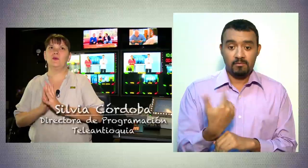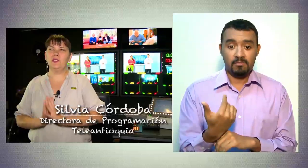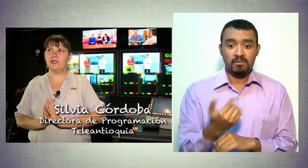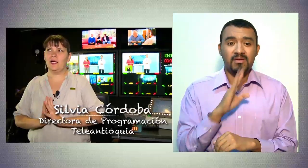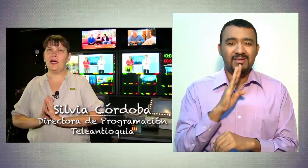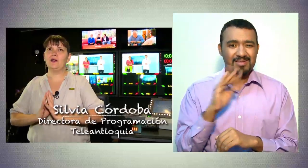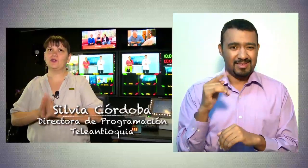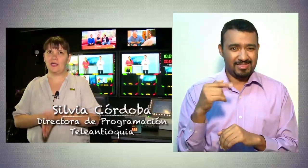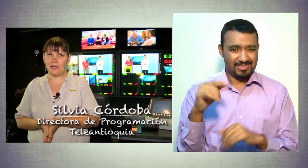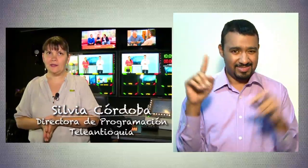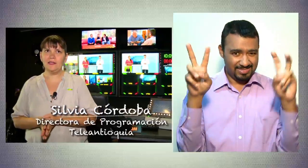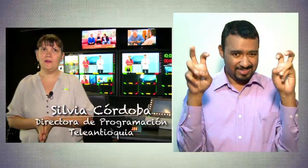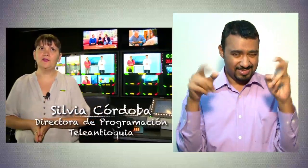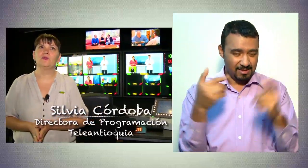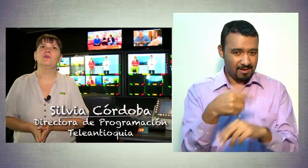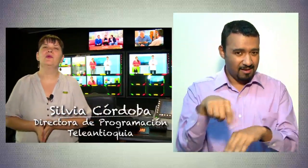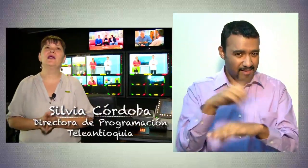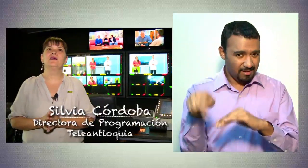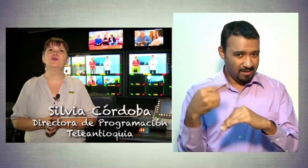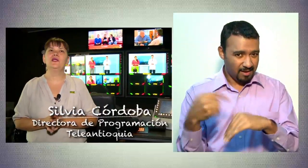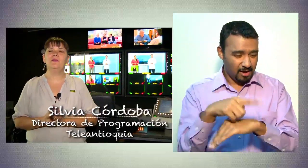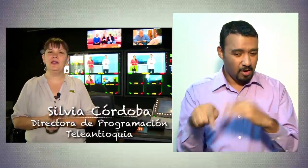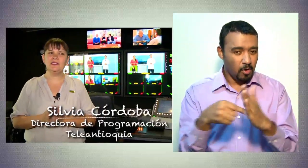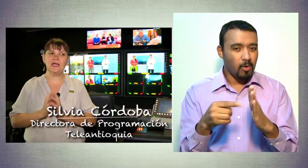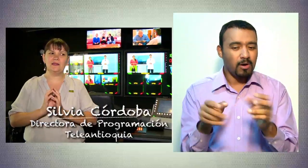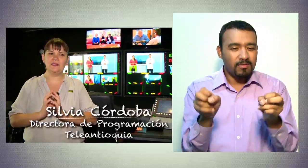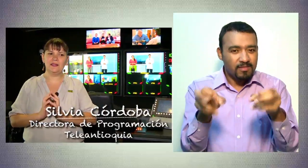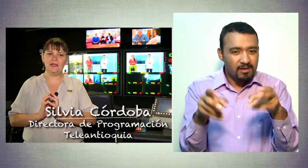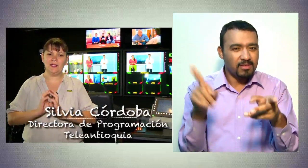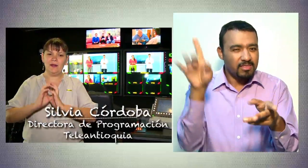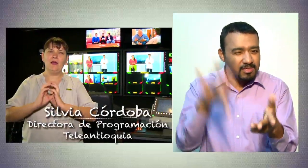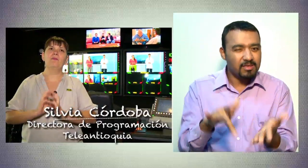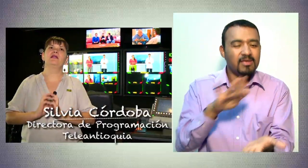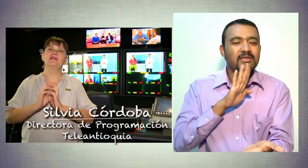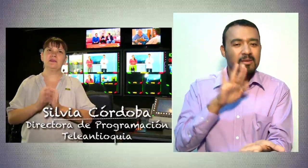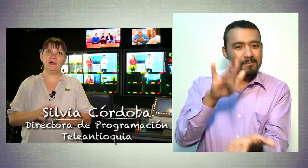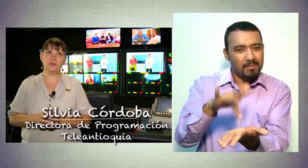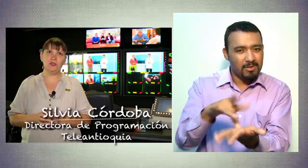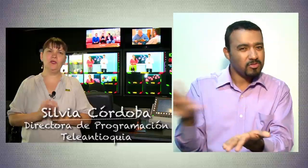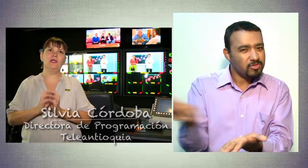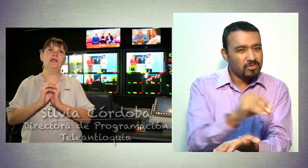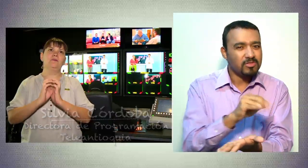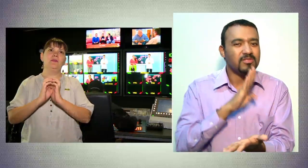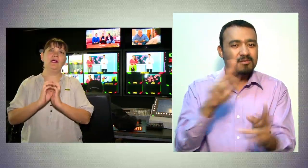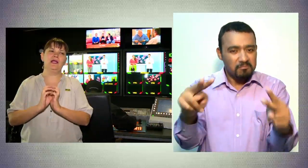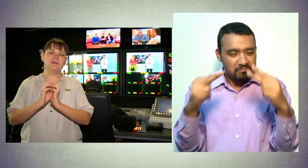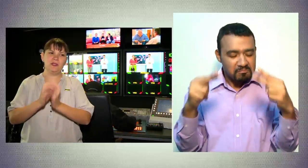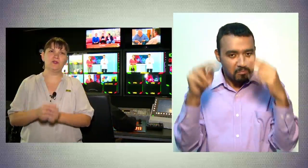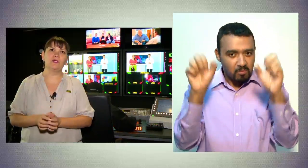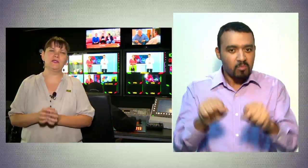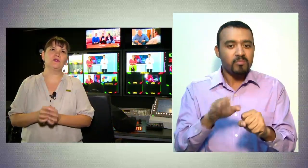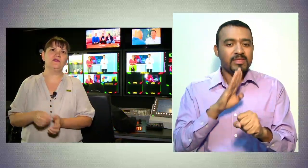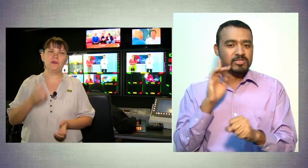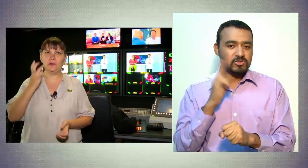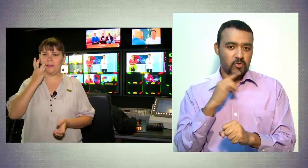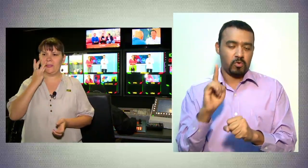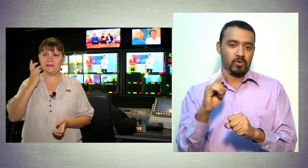obliga a los canales de televisión pública de todo el país a tener participación para las personas con dificultades